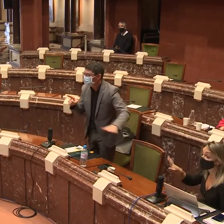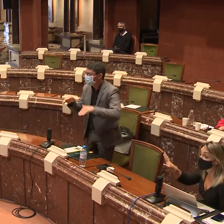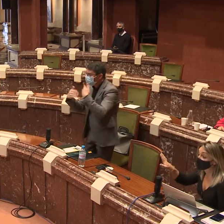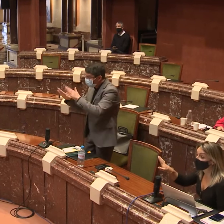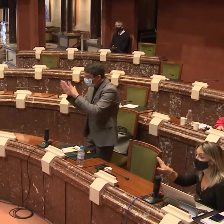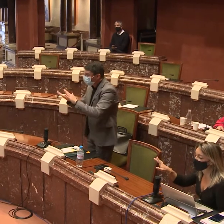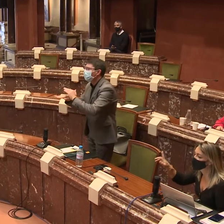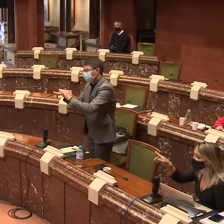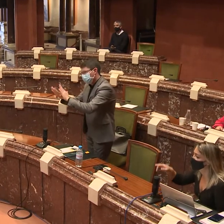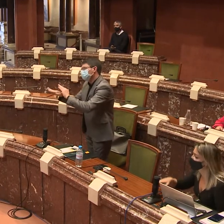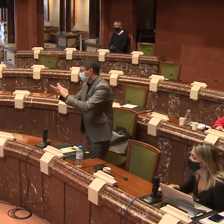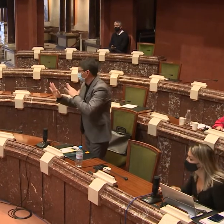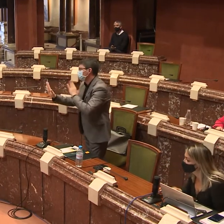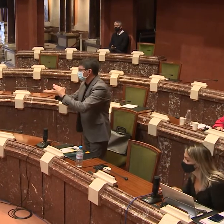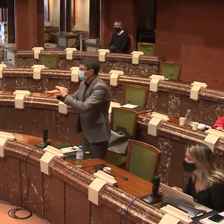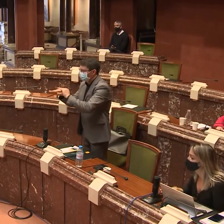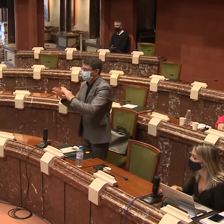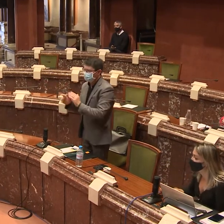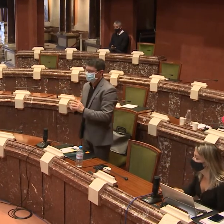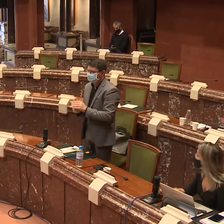Pero si es más cómodo para él así, sí. Venga, sí.